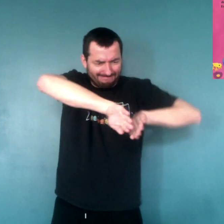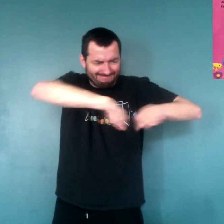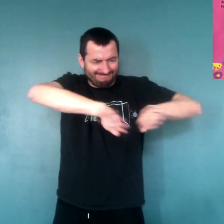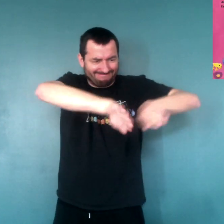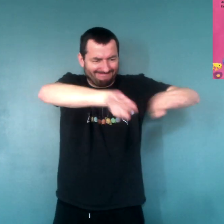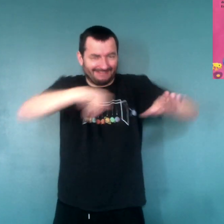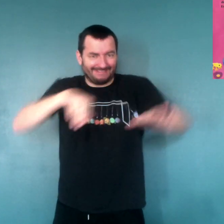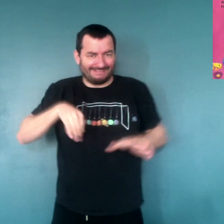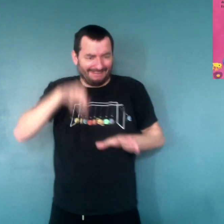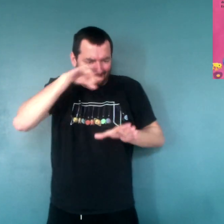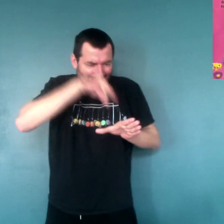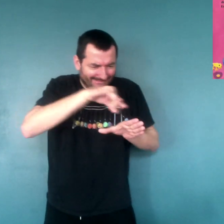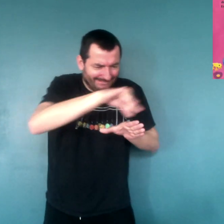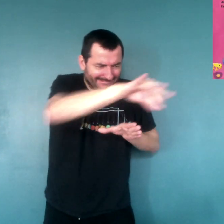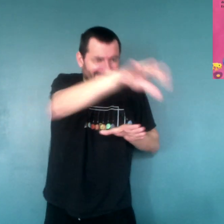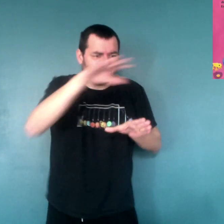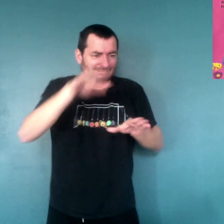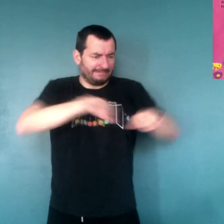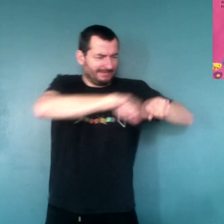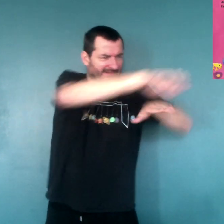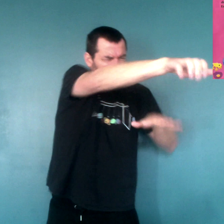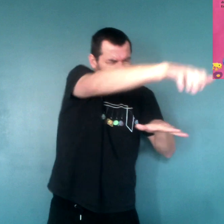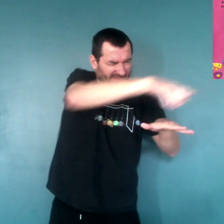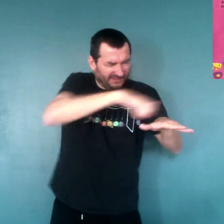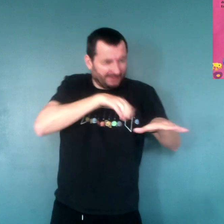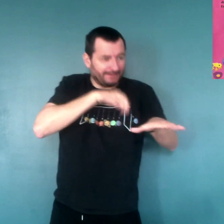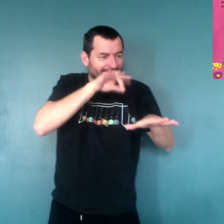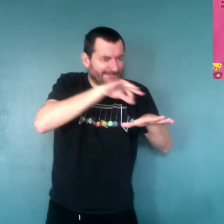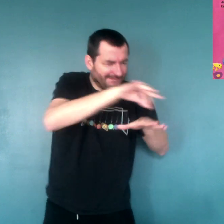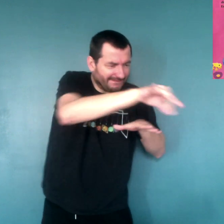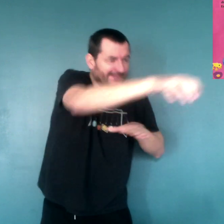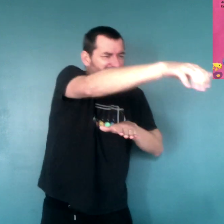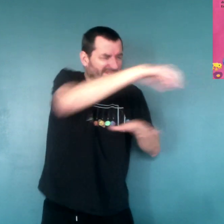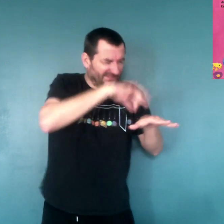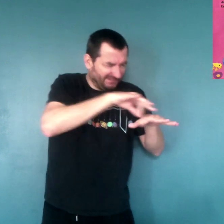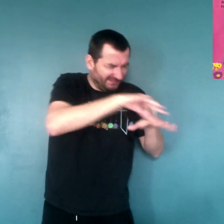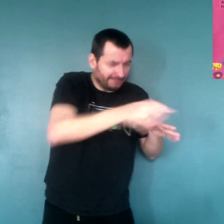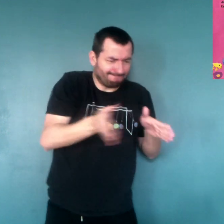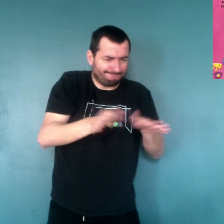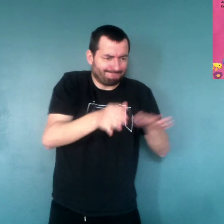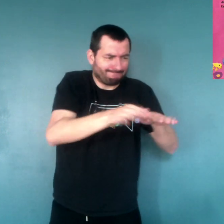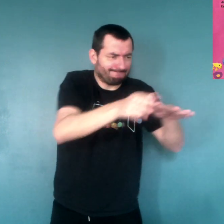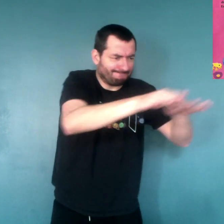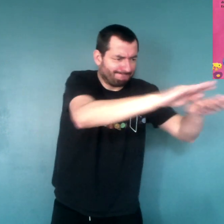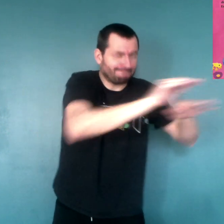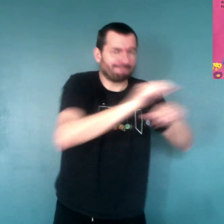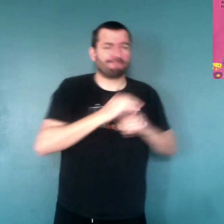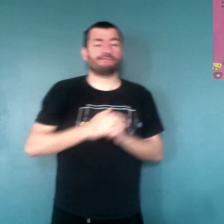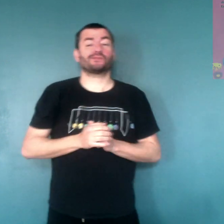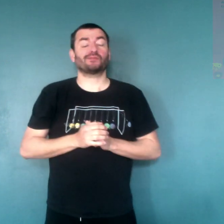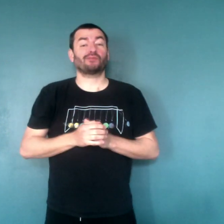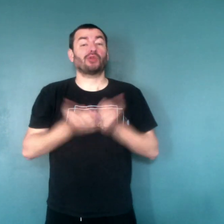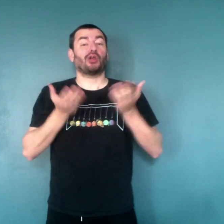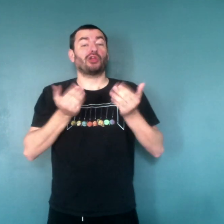Elle va donc faire ses semis dans la terre. Elle creuse des sillons, plante les graines, au fur et à mesure,